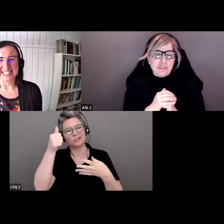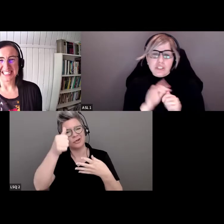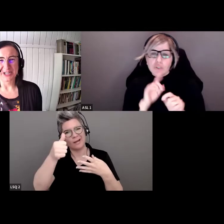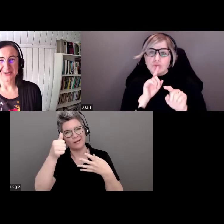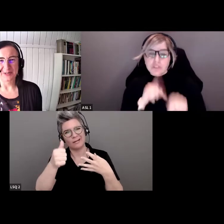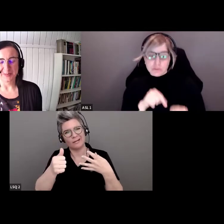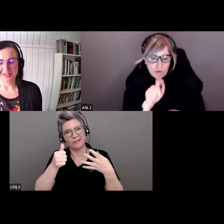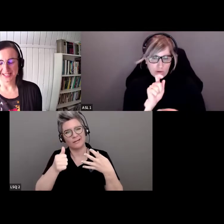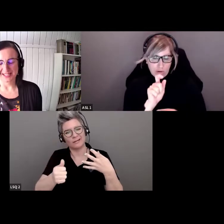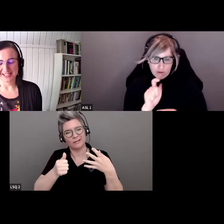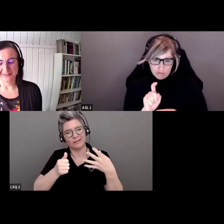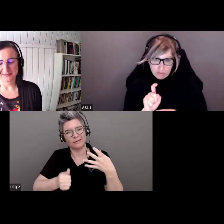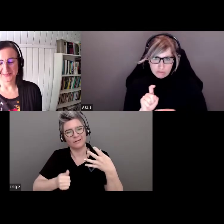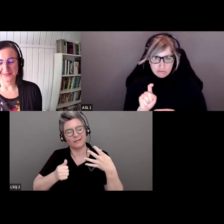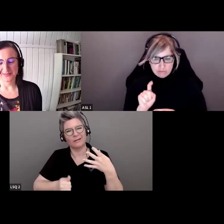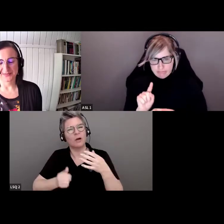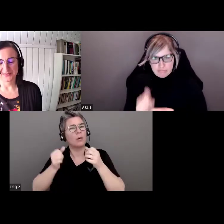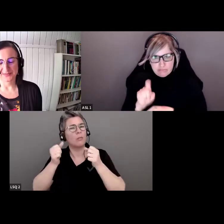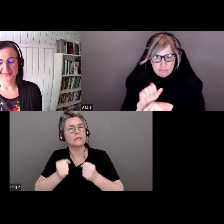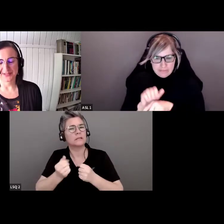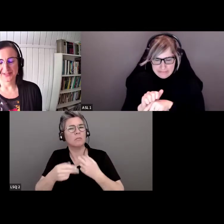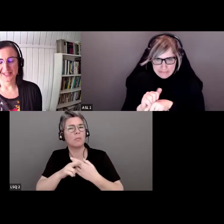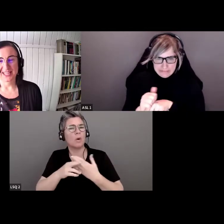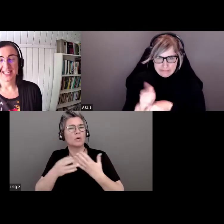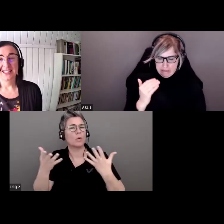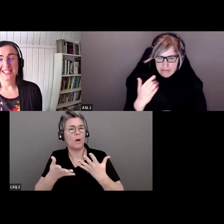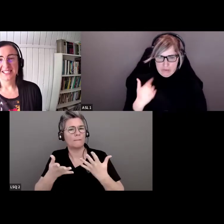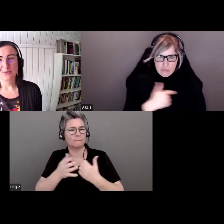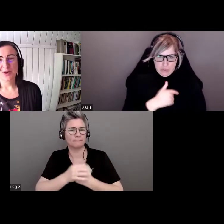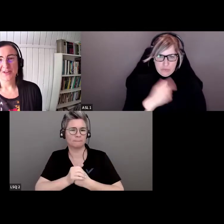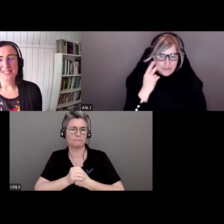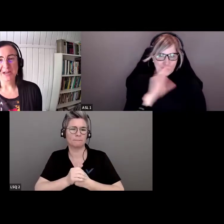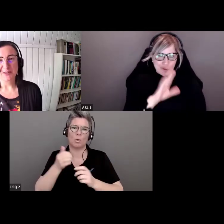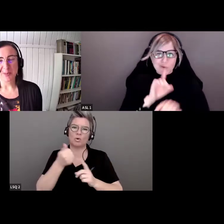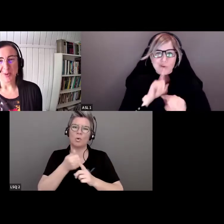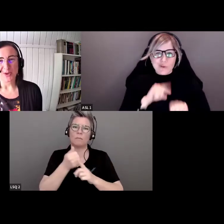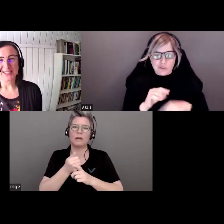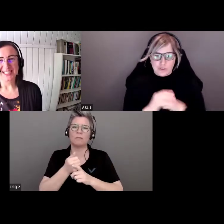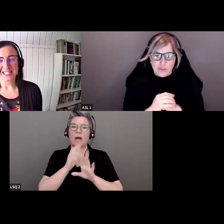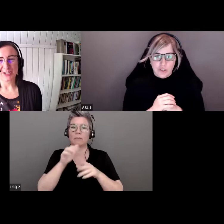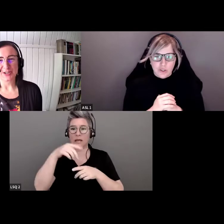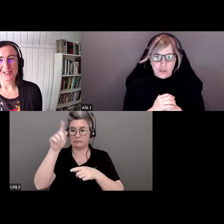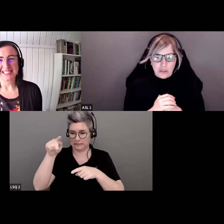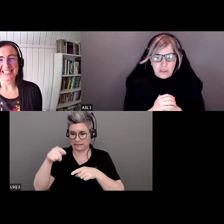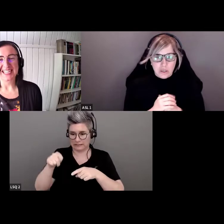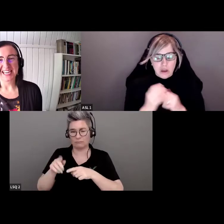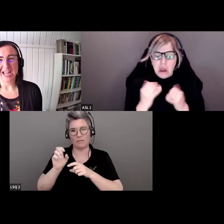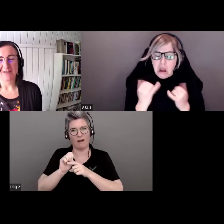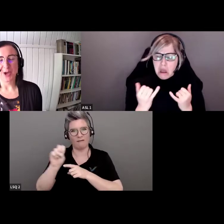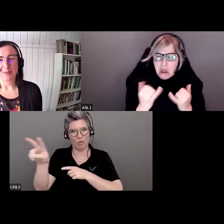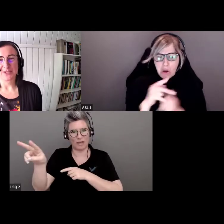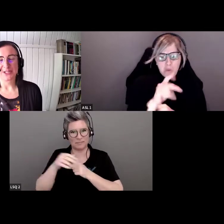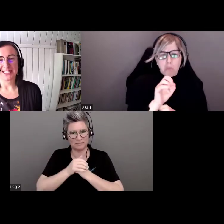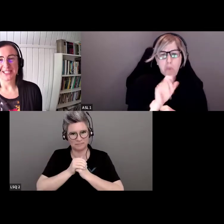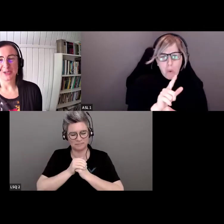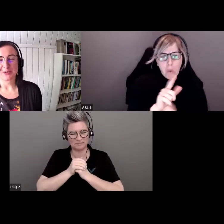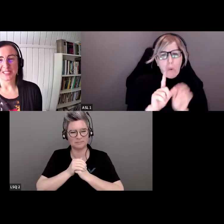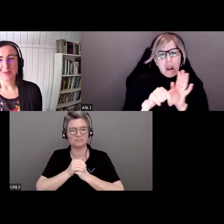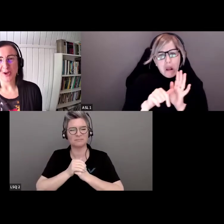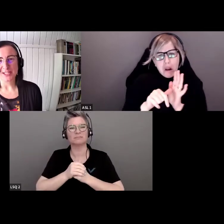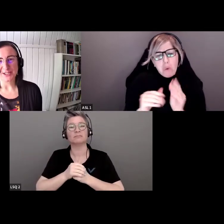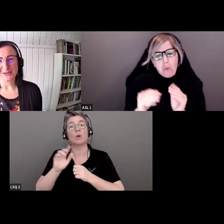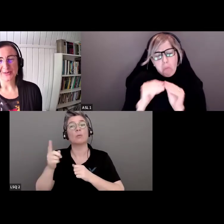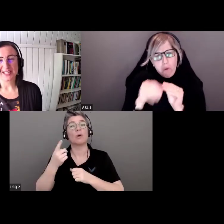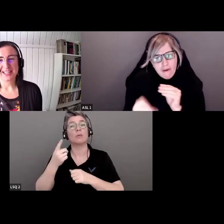des possibilités de réponse et appuyer sur « Envoyer ». C'est le premier d'une